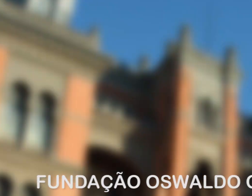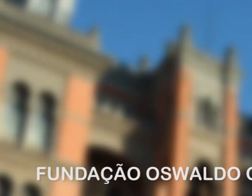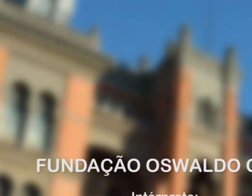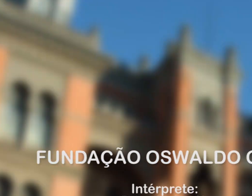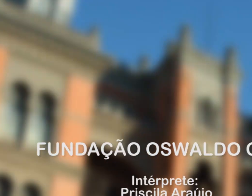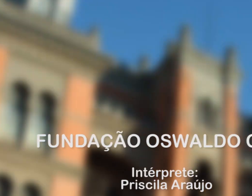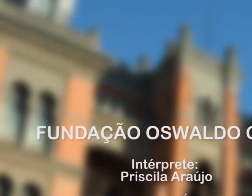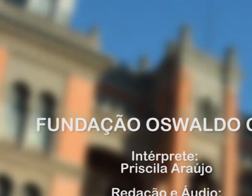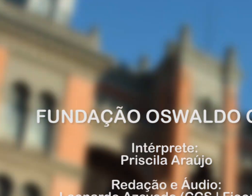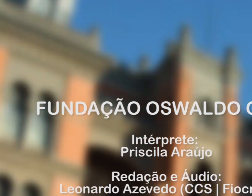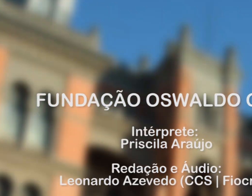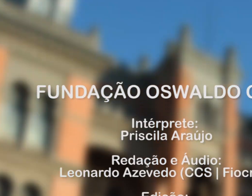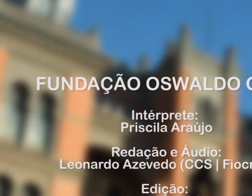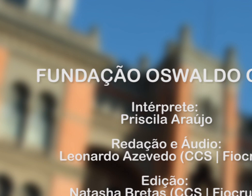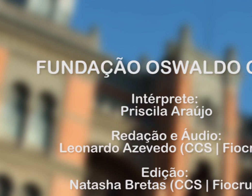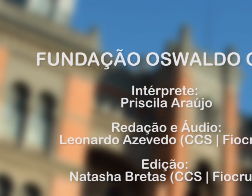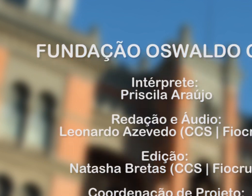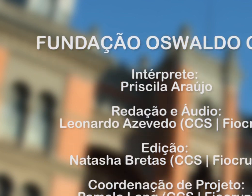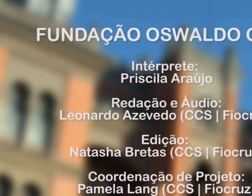Tchau!